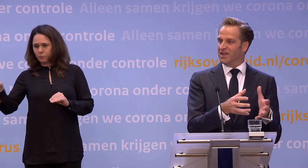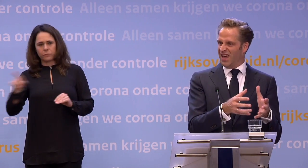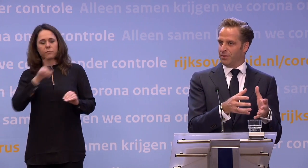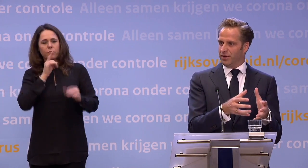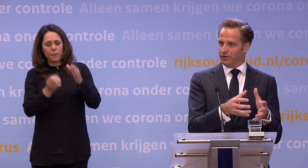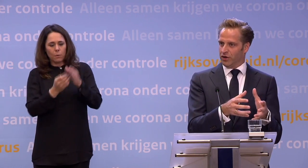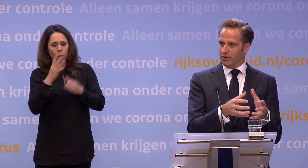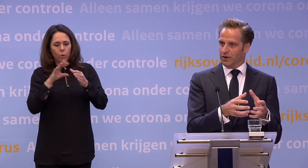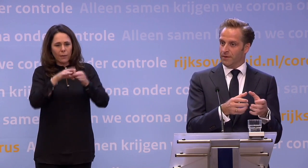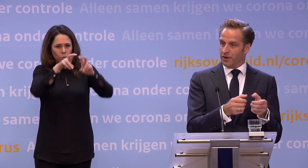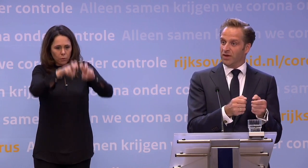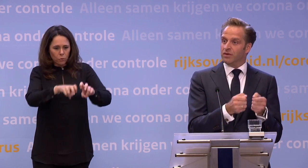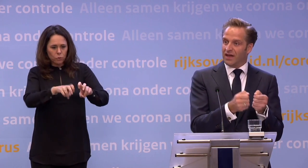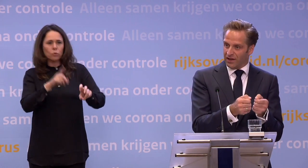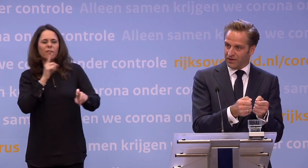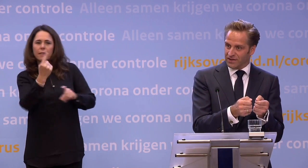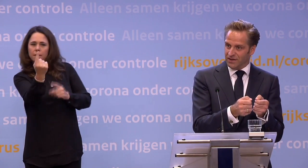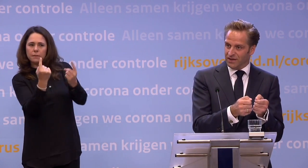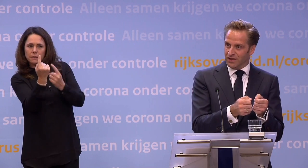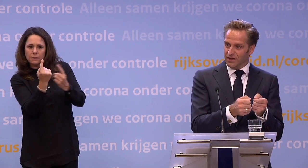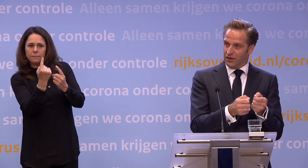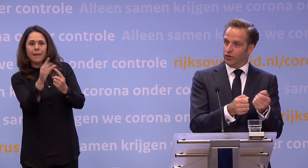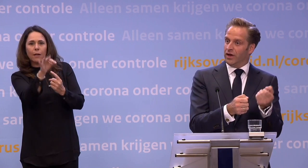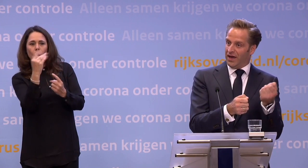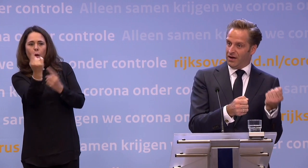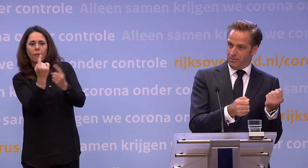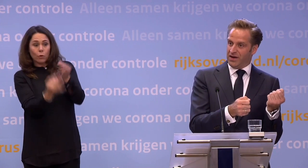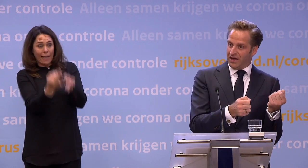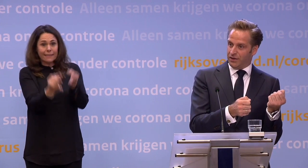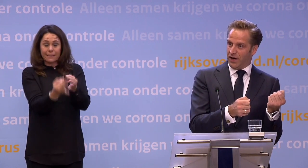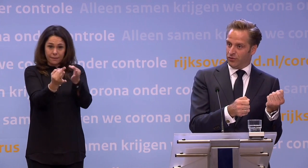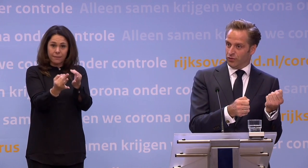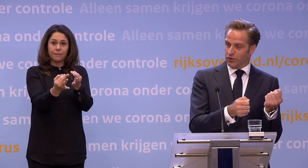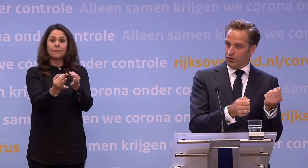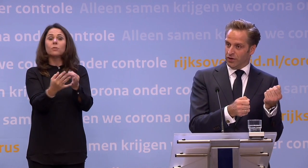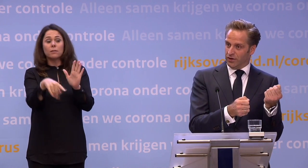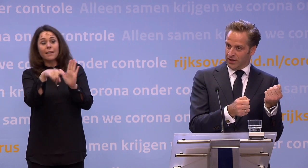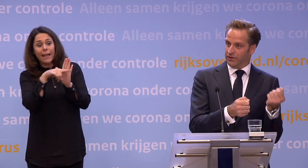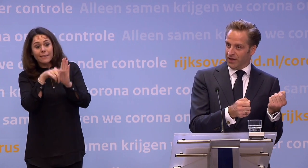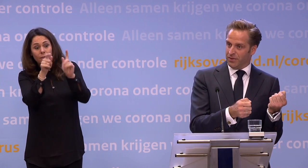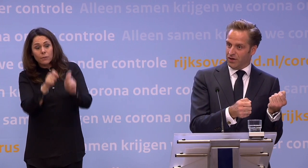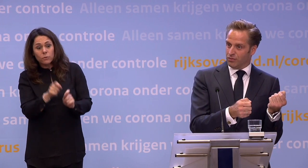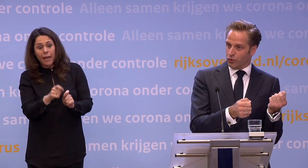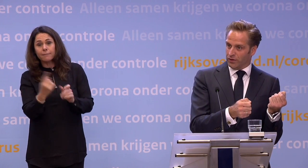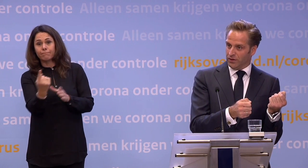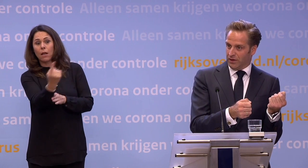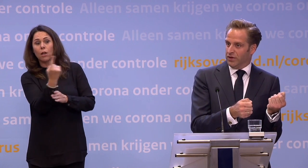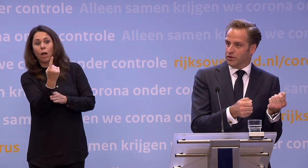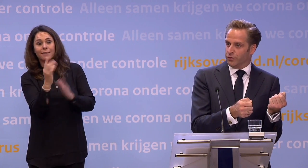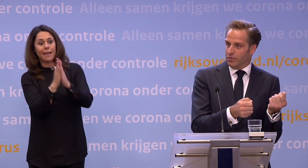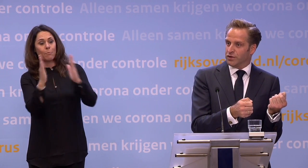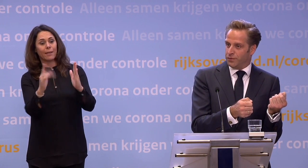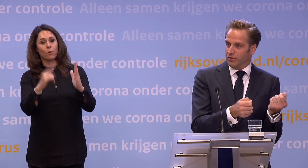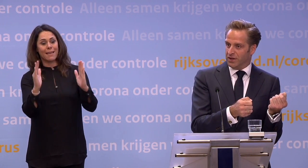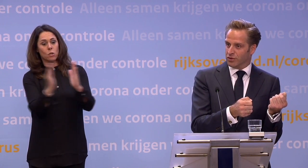komen... ...of via die app in beeld komen, dat we die meteen gaan testen... ...ja, dan kun je én bij negatieve uitkomsten... ...kun je de quarantaineperiode bekorten. Nou,